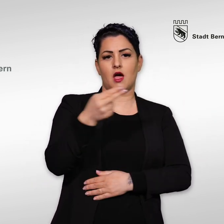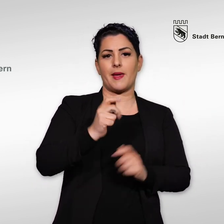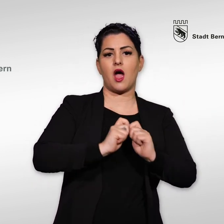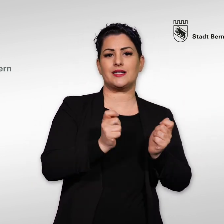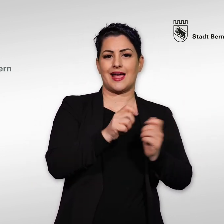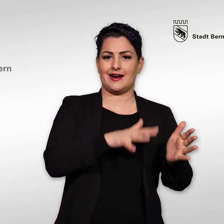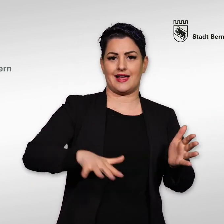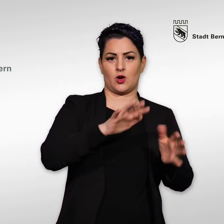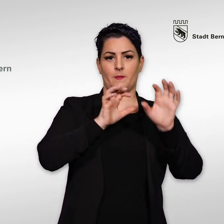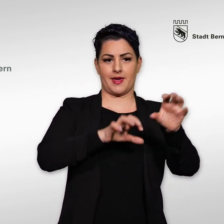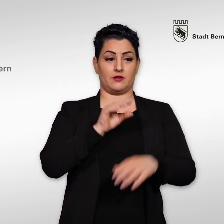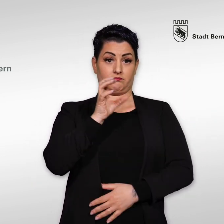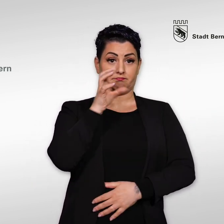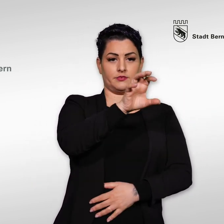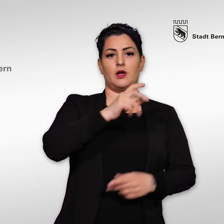wird, im Anzeiger Region Bern.